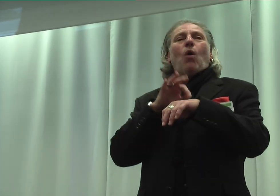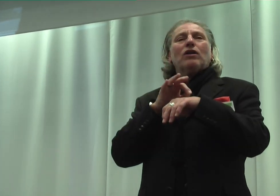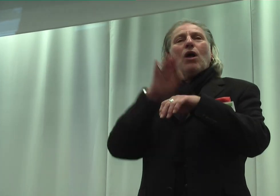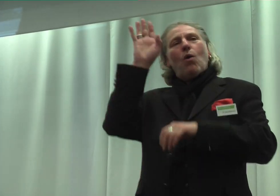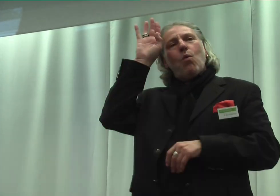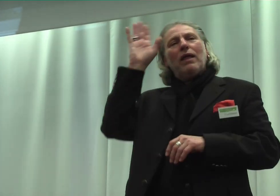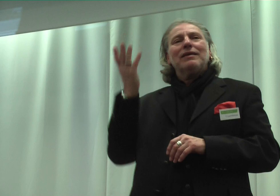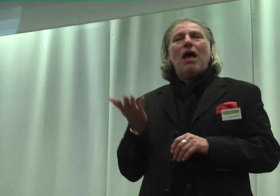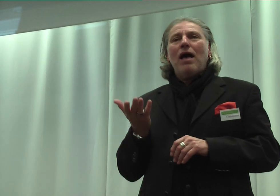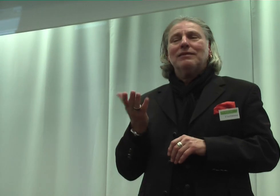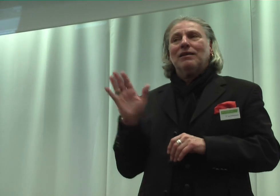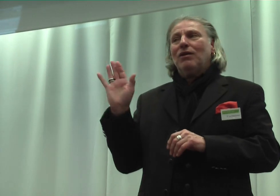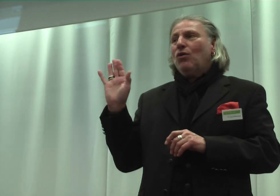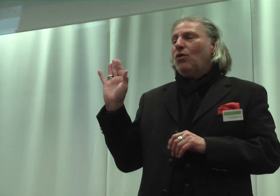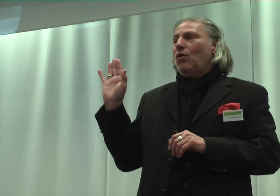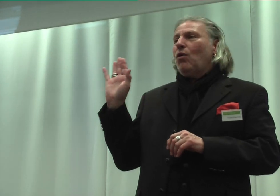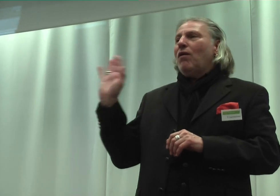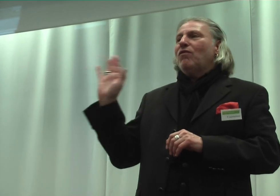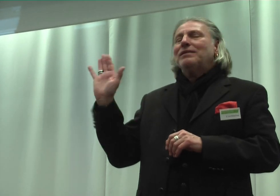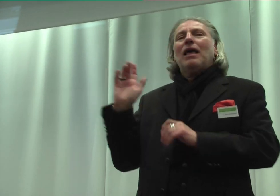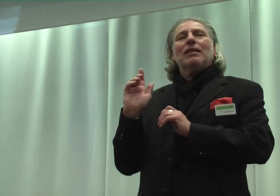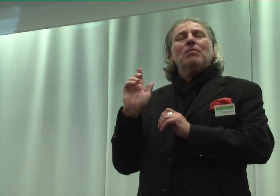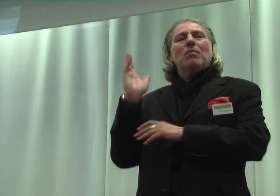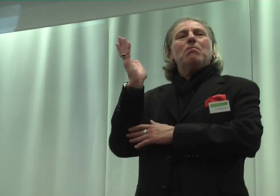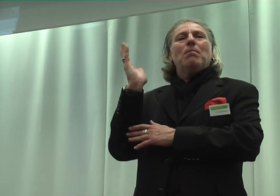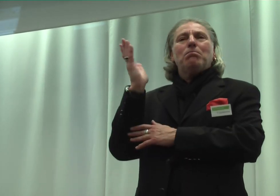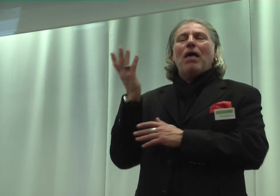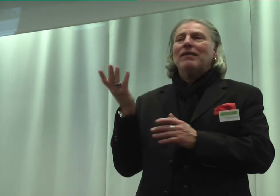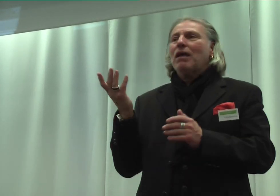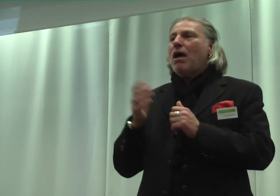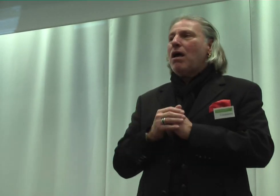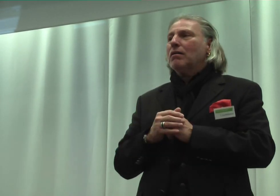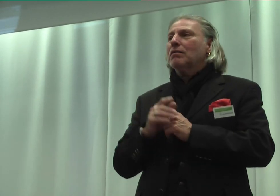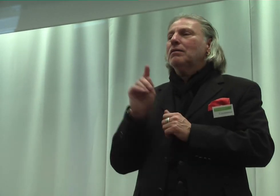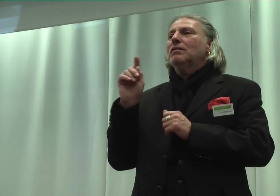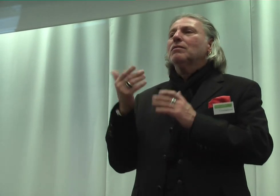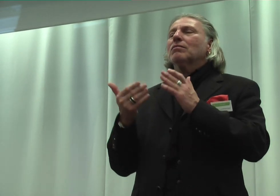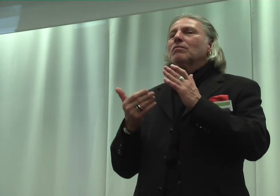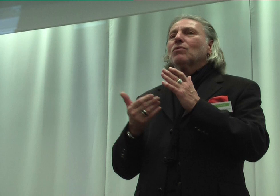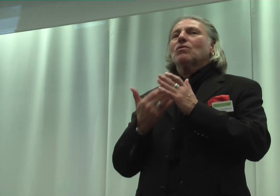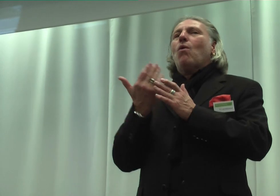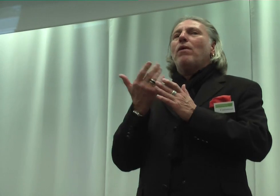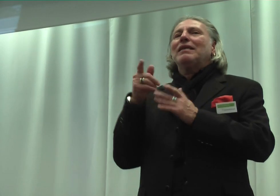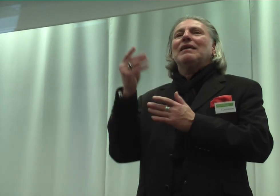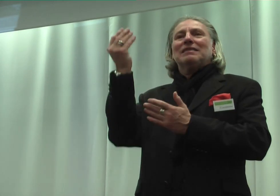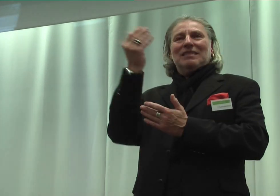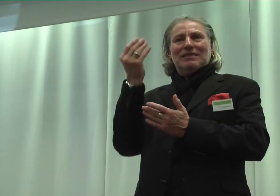von seinem Beitrag im Neuen das Zeichen hier ein